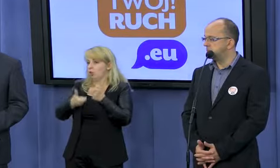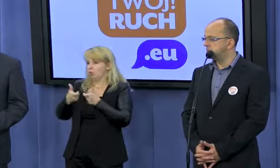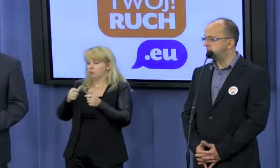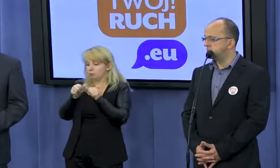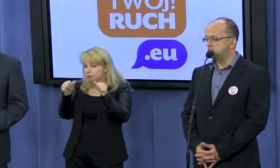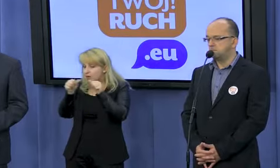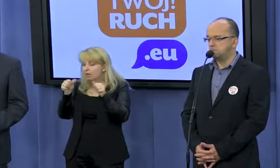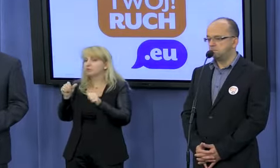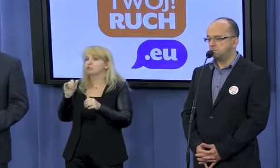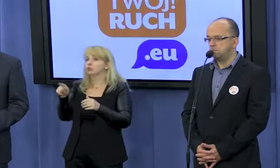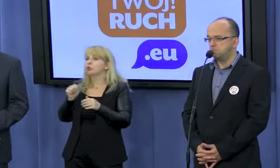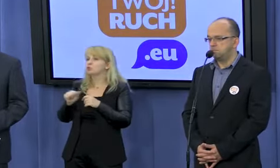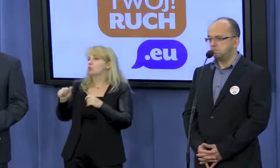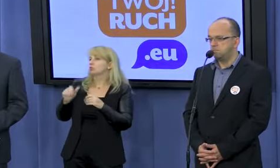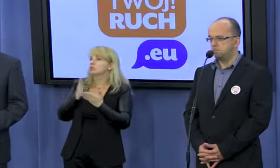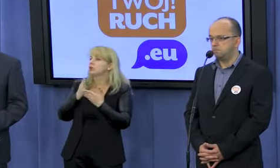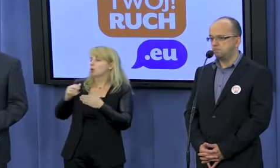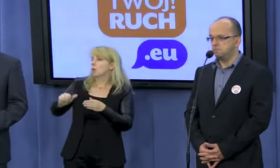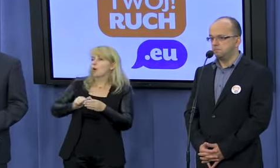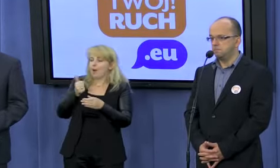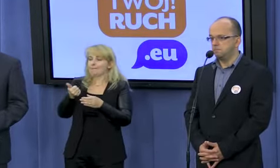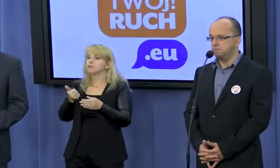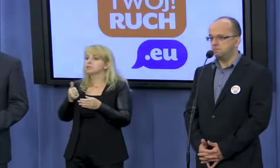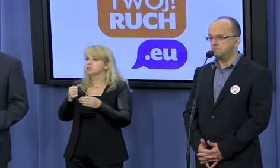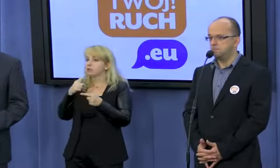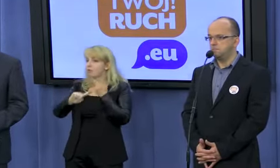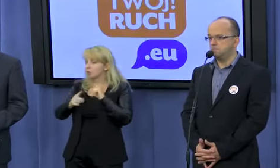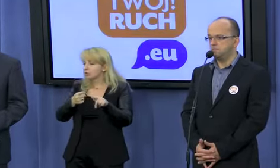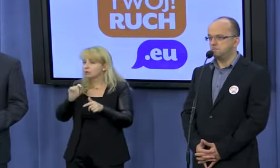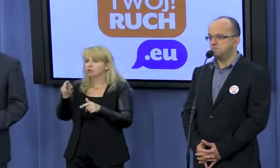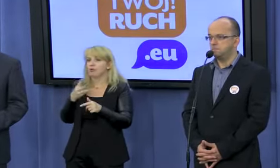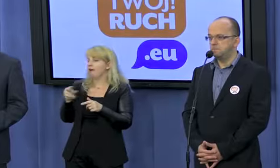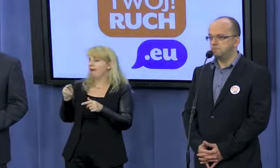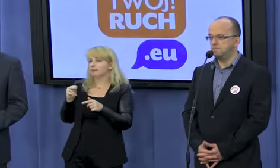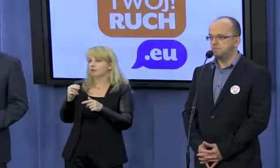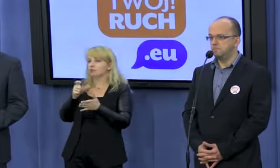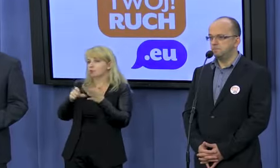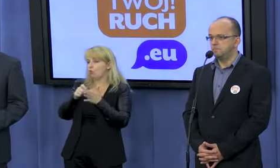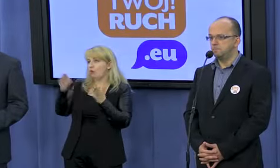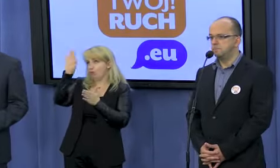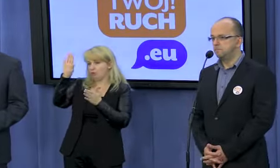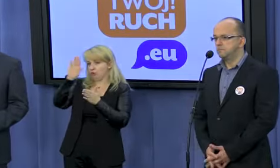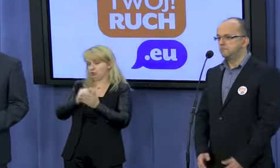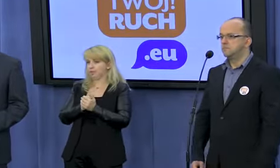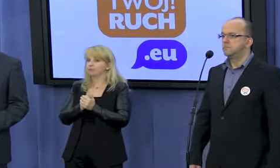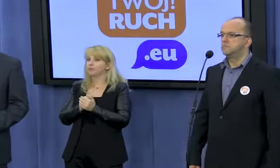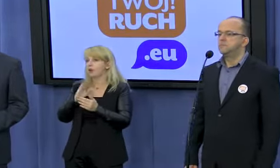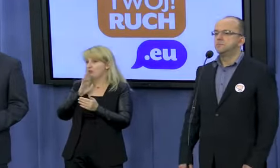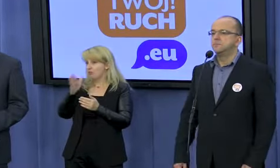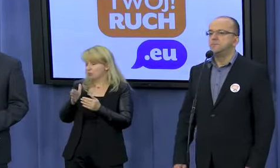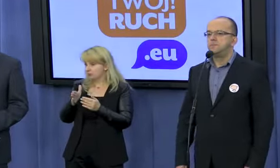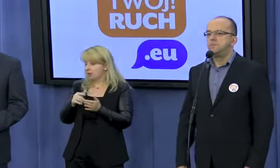głoszenie Słowa Bożego, mam nadzieję, że ich po prostu odwoła i spotka ich zasłużona kara. W Stanach Zjednoczonych